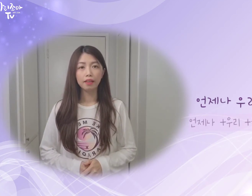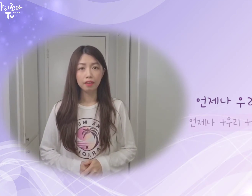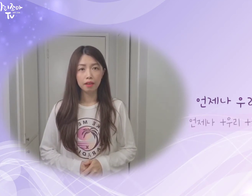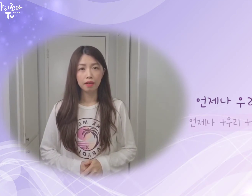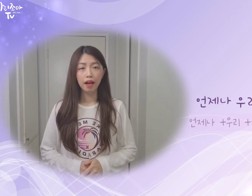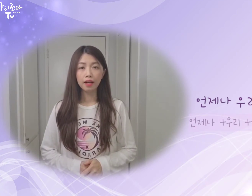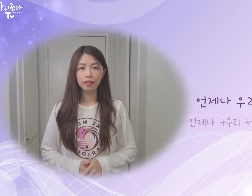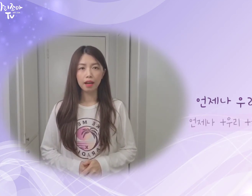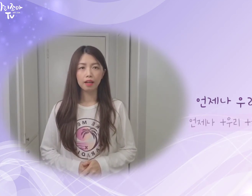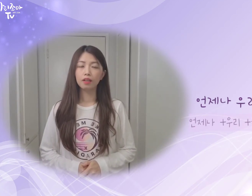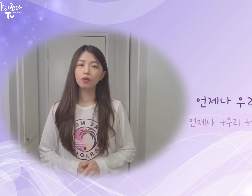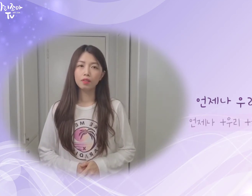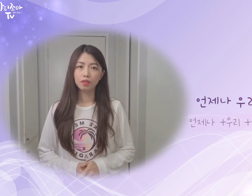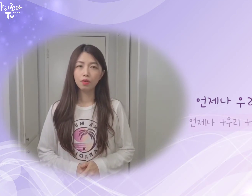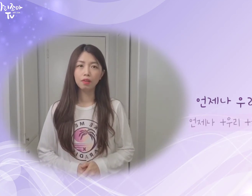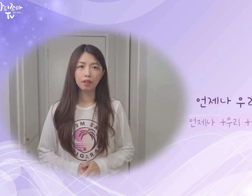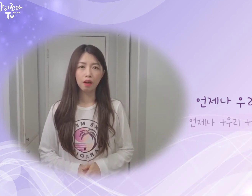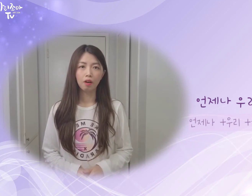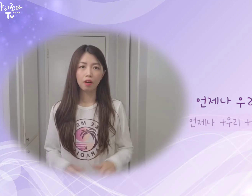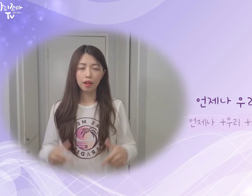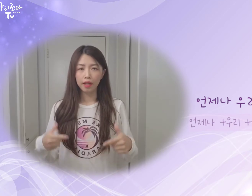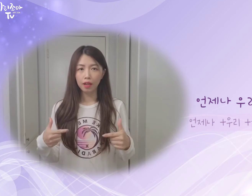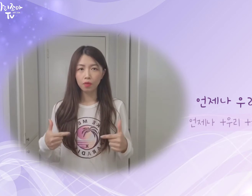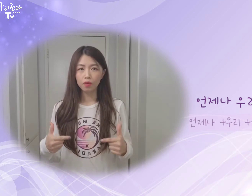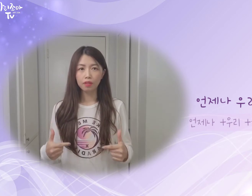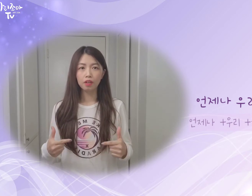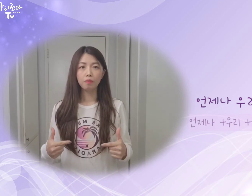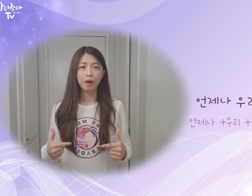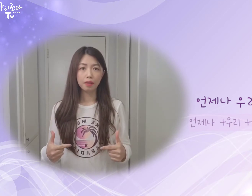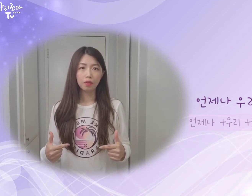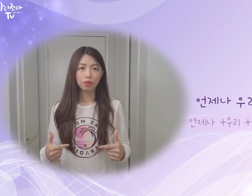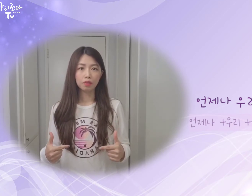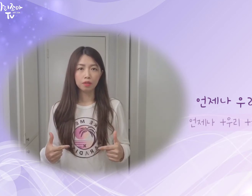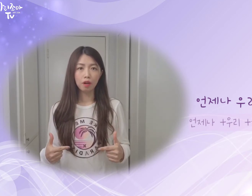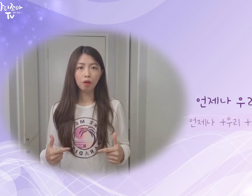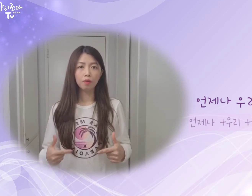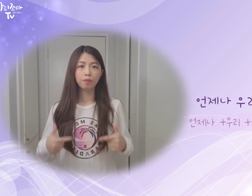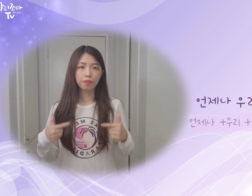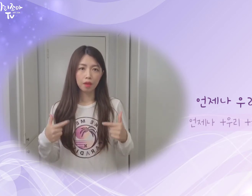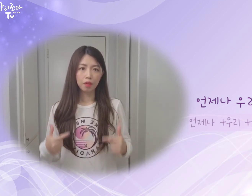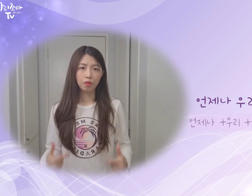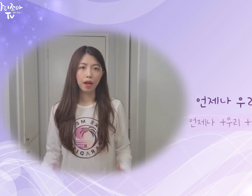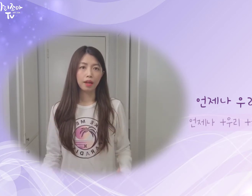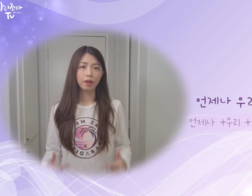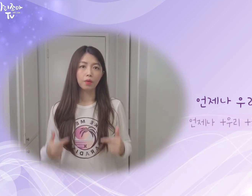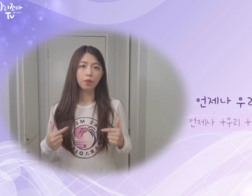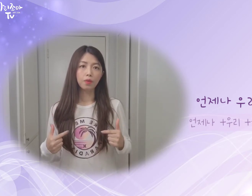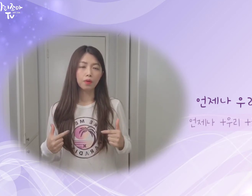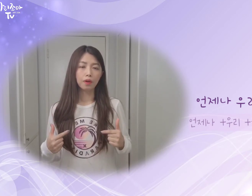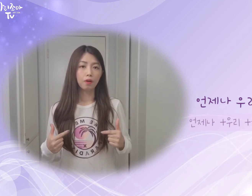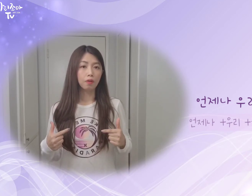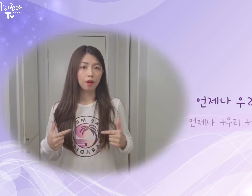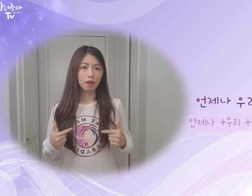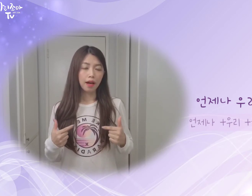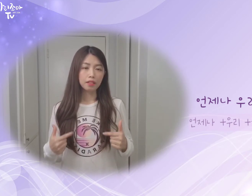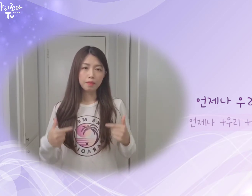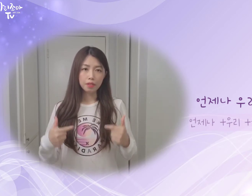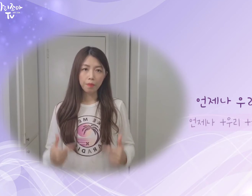늘 항상 이런 뜻의 수어는요. 양손 이은처럼 만들어주셔서 위아래로 가슴에서